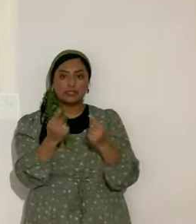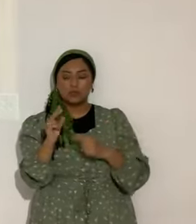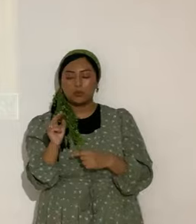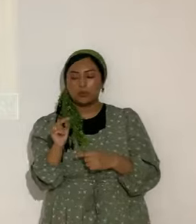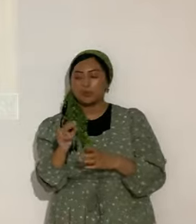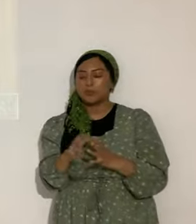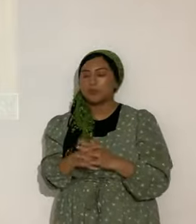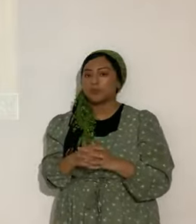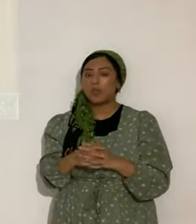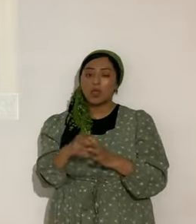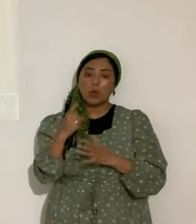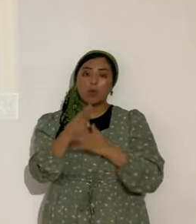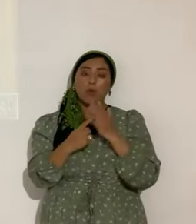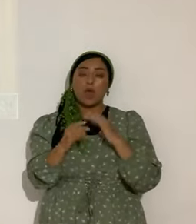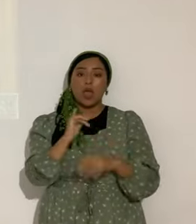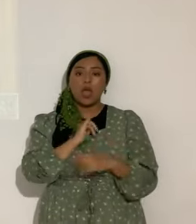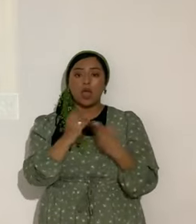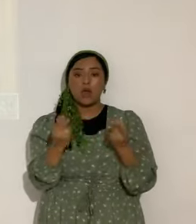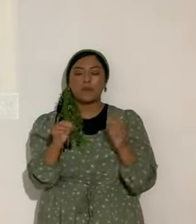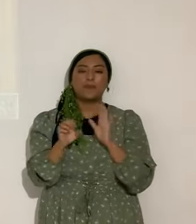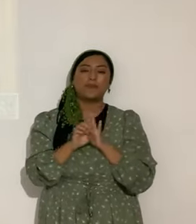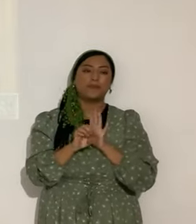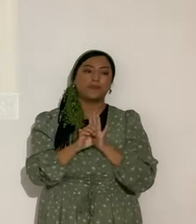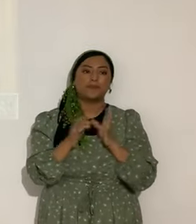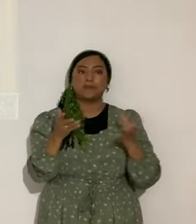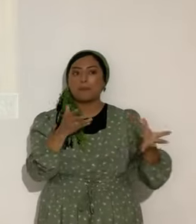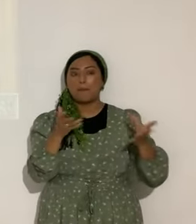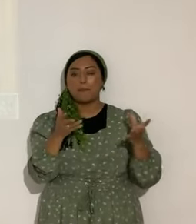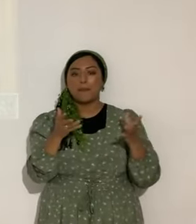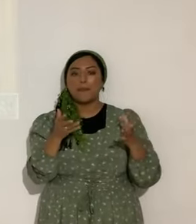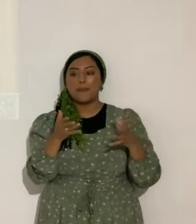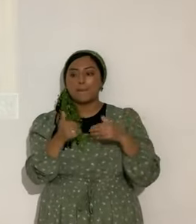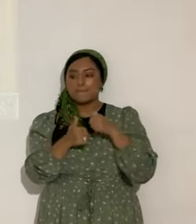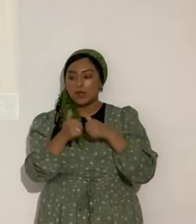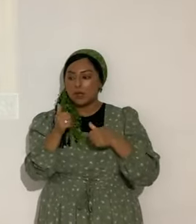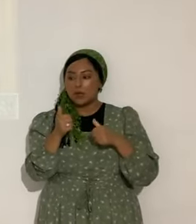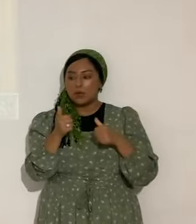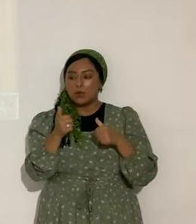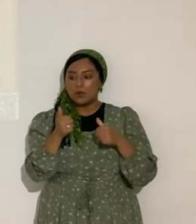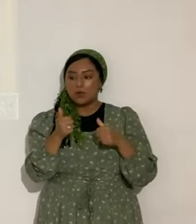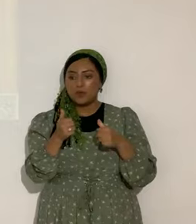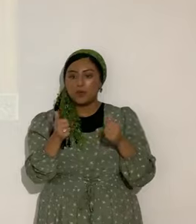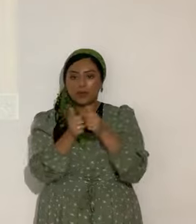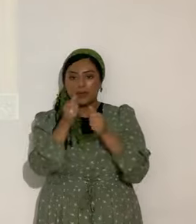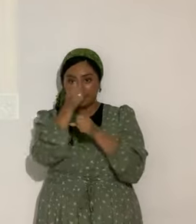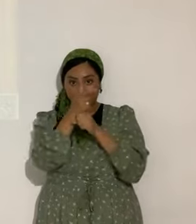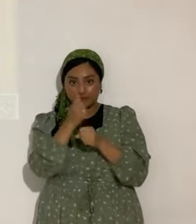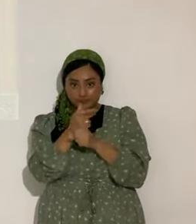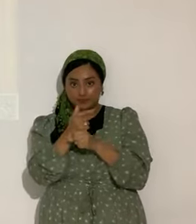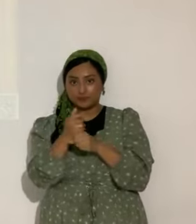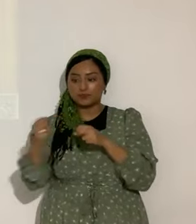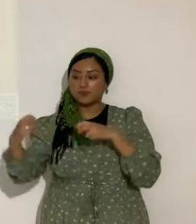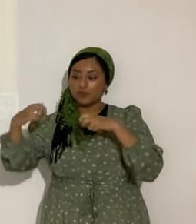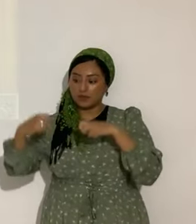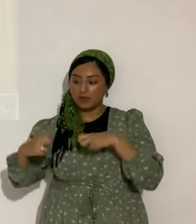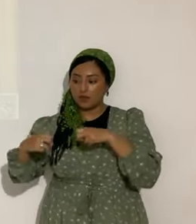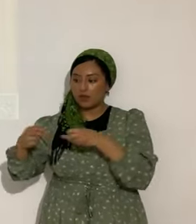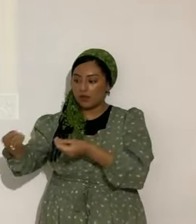No. Yo lo que hago es. Por ejemplo. los. Sobre todo. En este caso. Ya los hermanos se pongan cómodos. Y me cuenten. Pero.